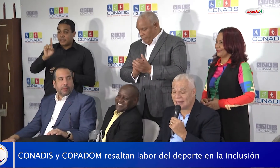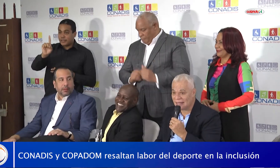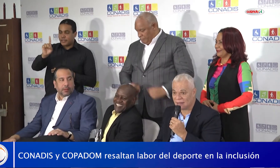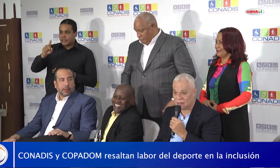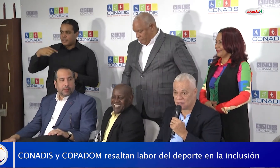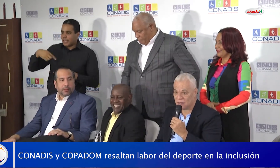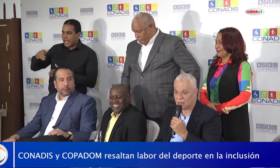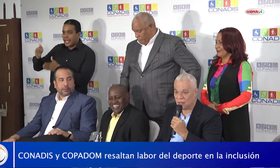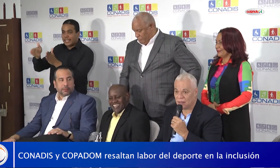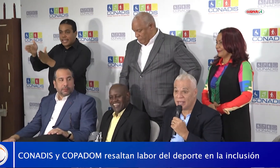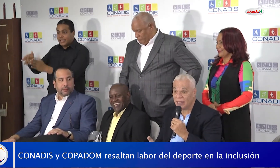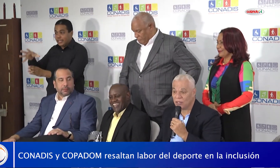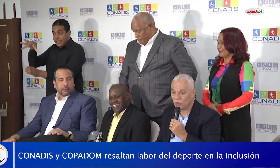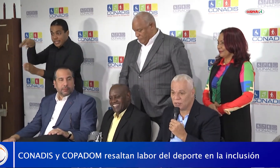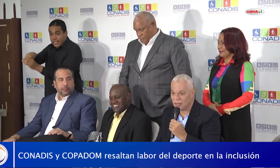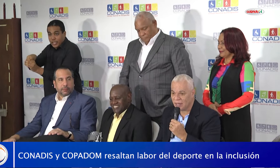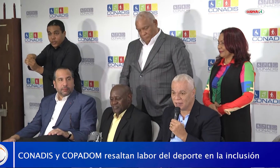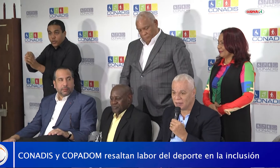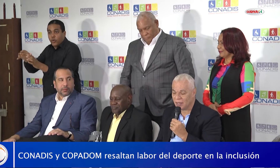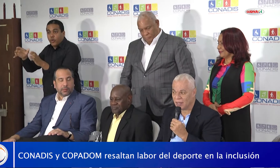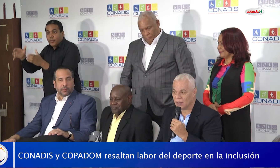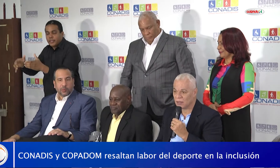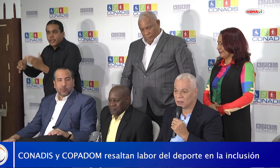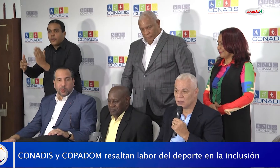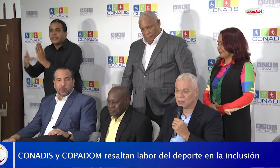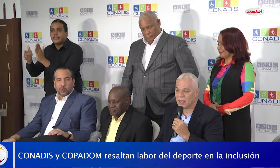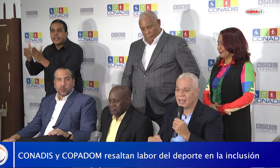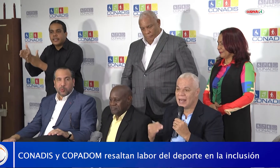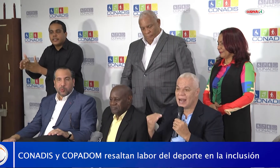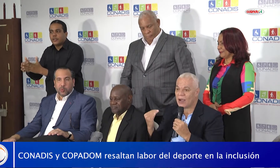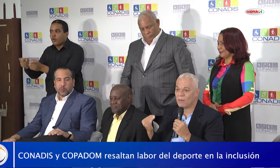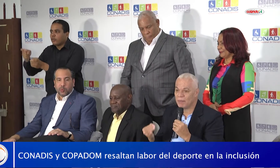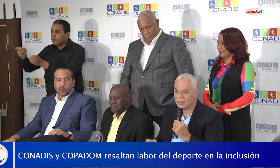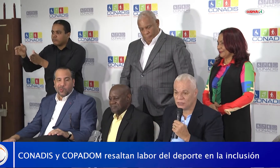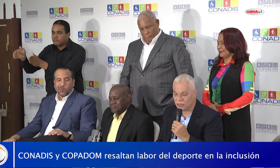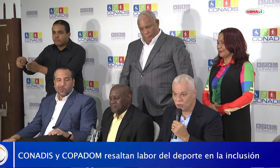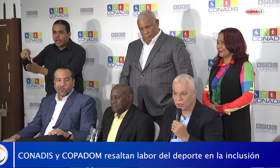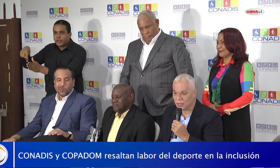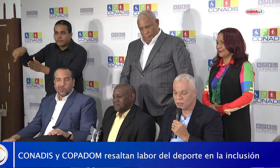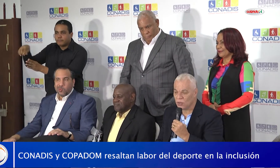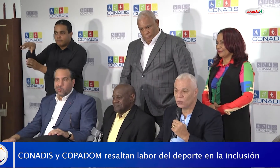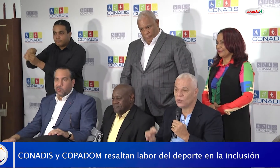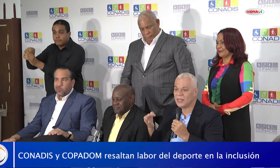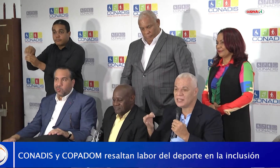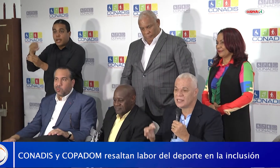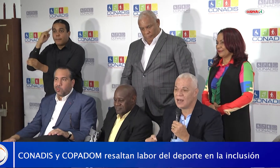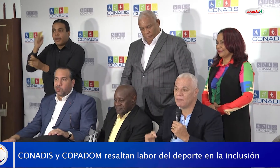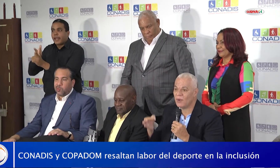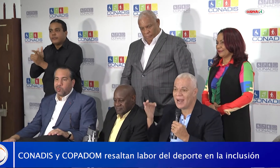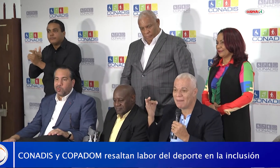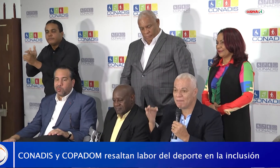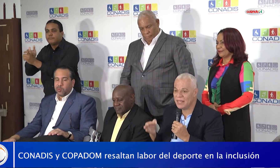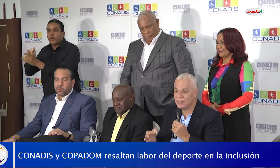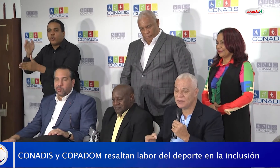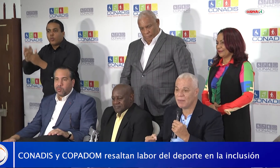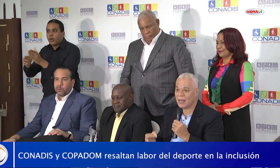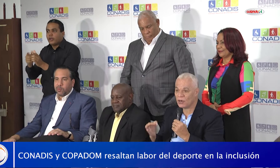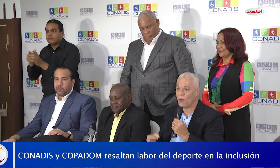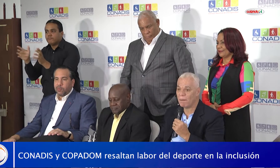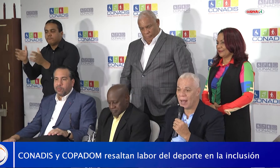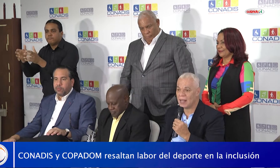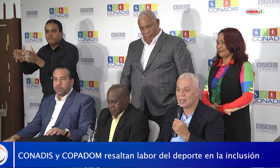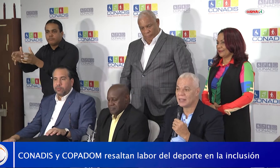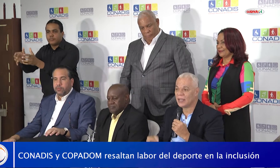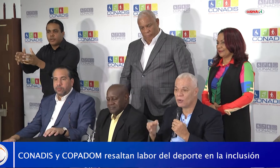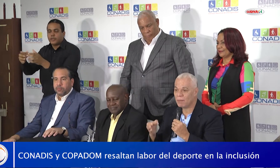atletas técnicos y dirigentes en las competiciones utilizamos la misma